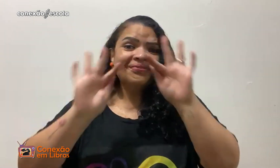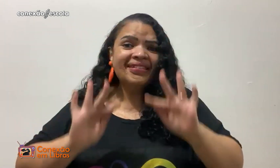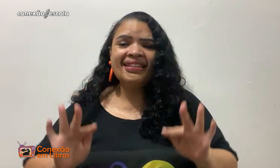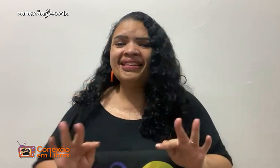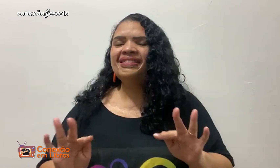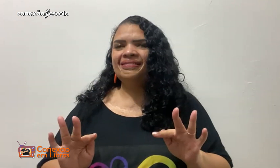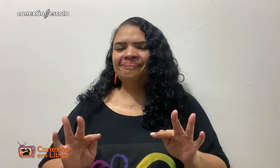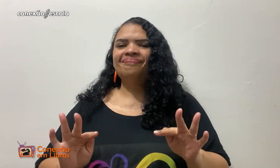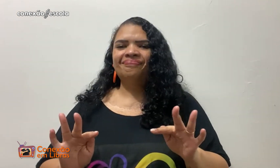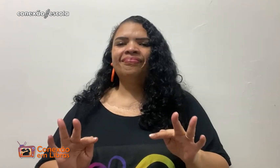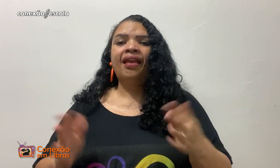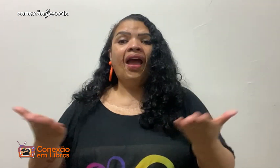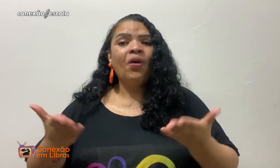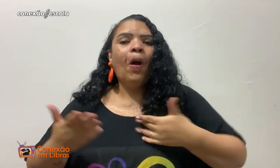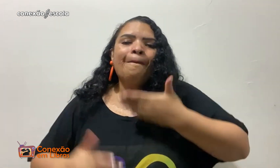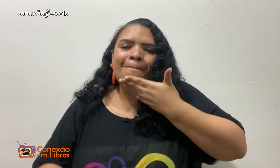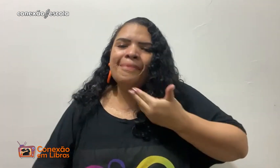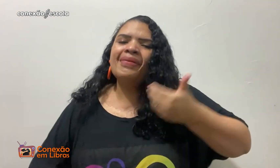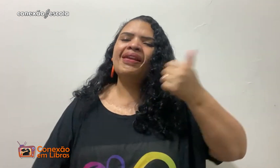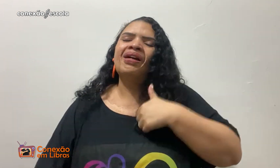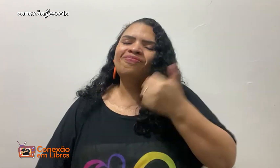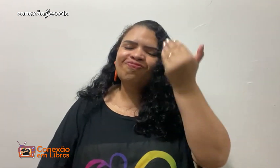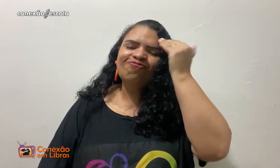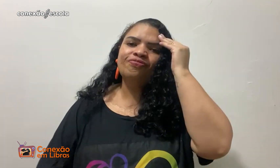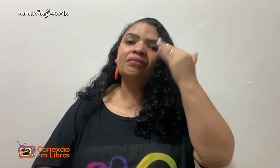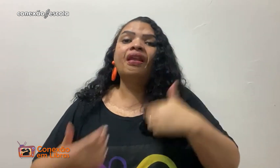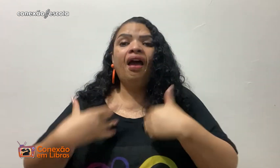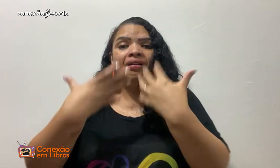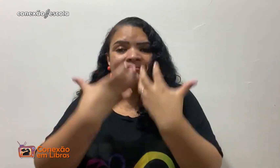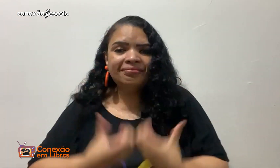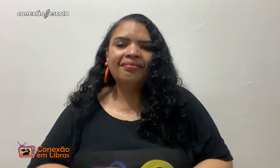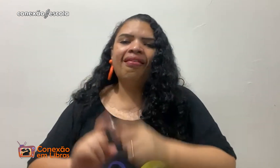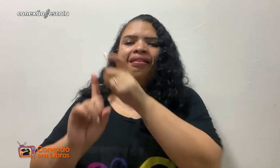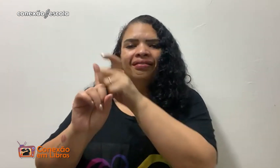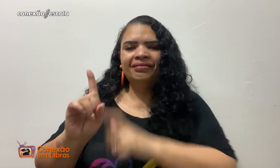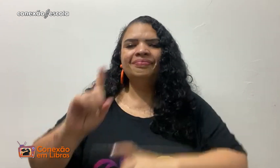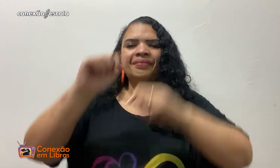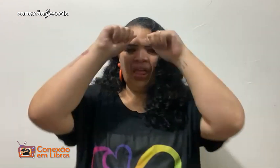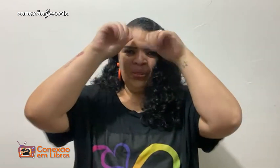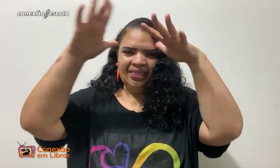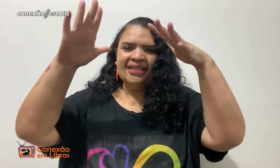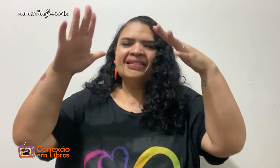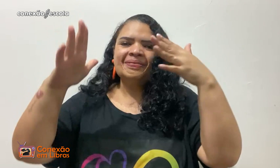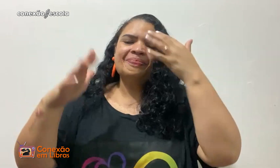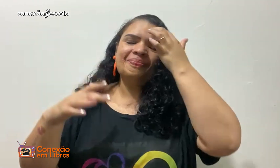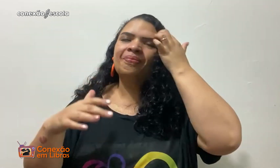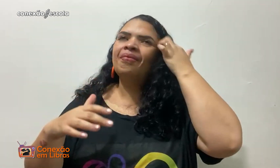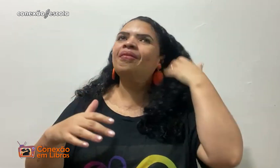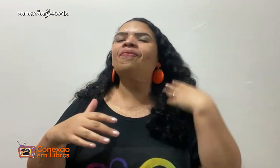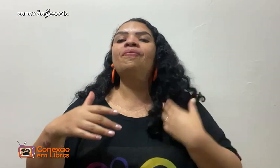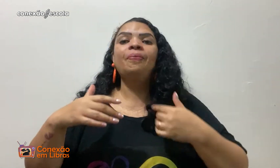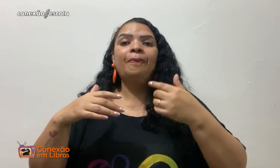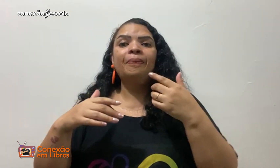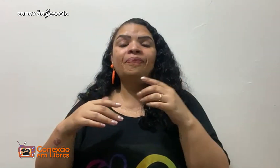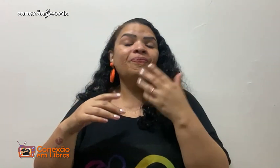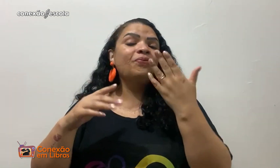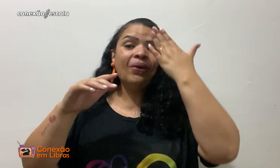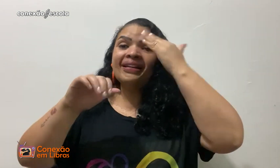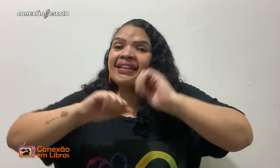muito, muito em relação a esse entendimento. Hoje eu entendo, eu aceito melhor, eu entendo essa característica